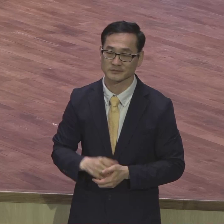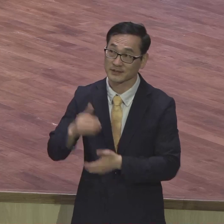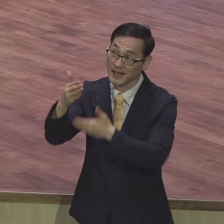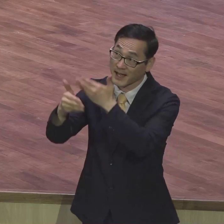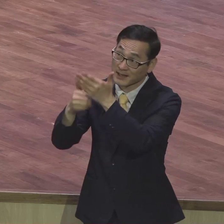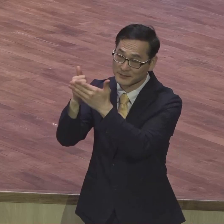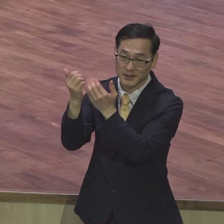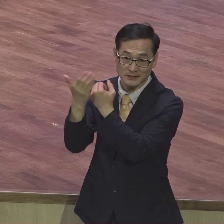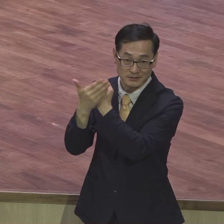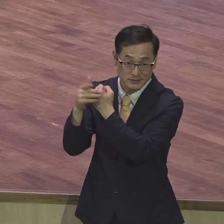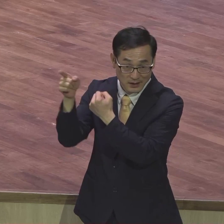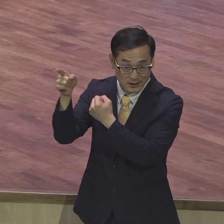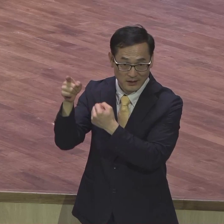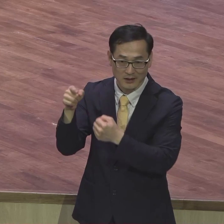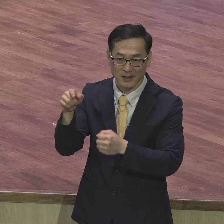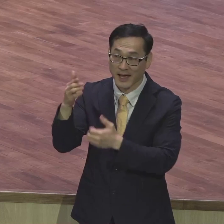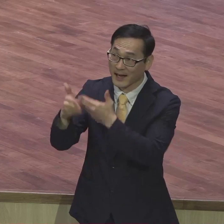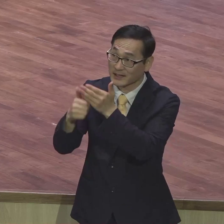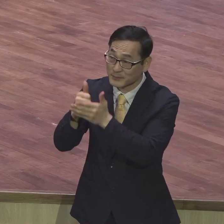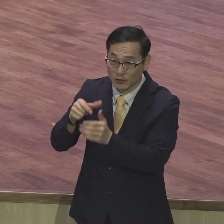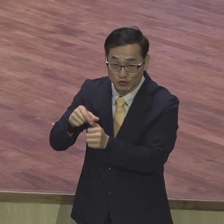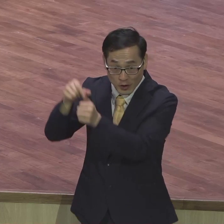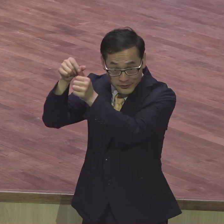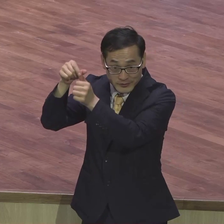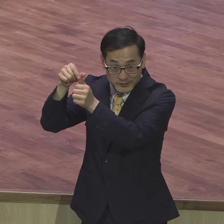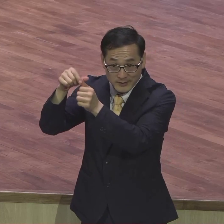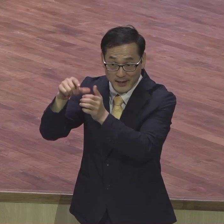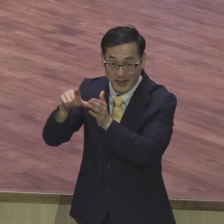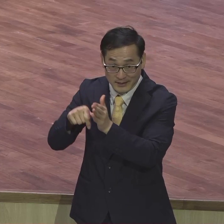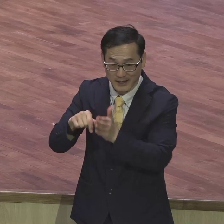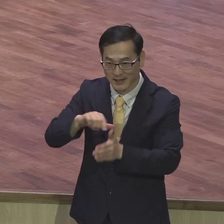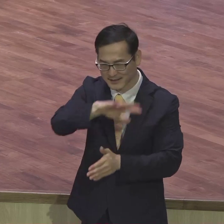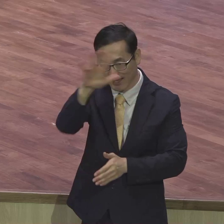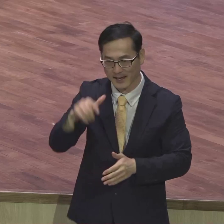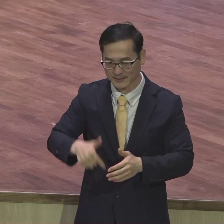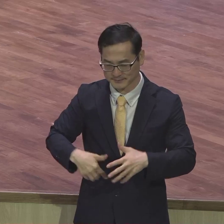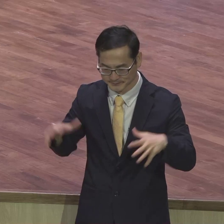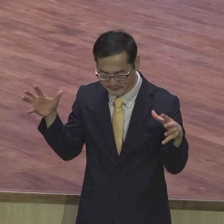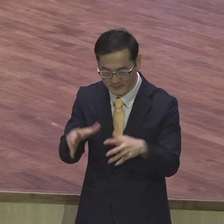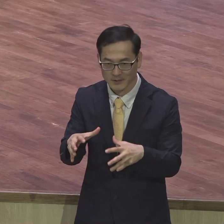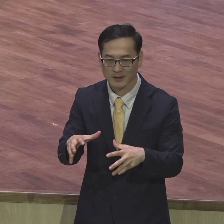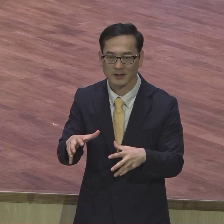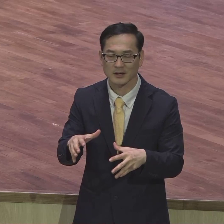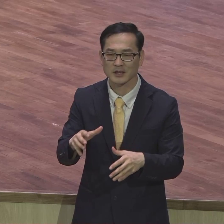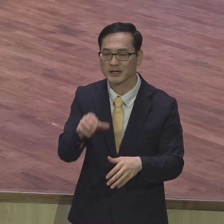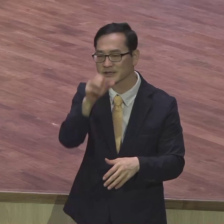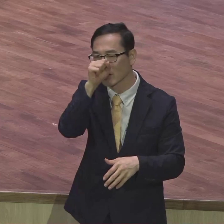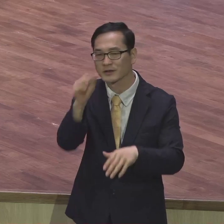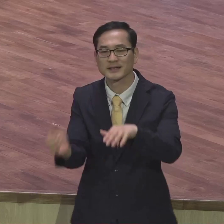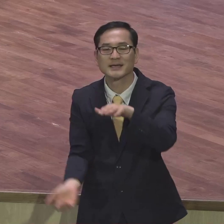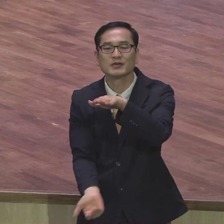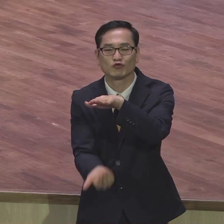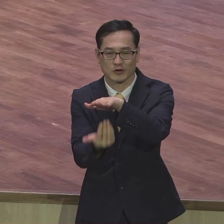구속성체에 있어서 모든 것을 합력해서 선을 이루시는 하나님을 기대하면서